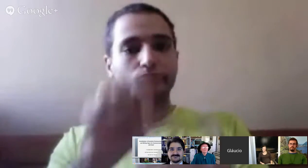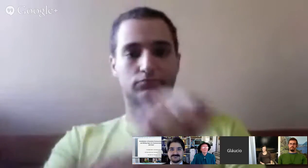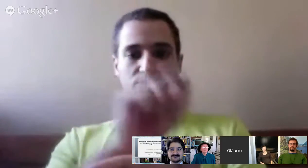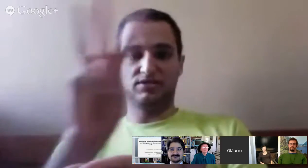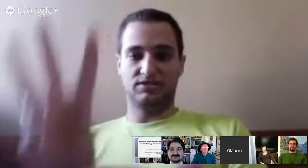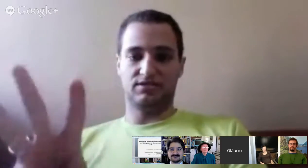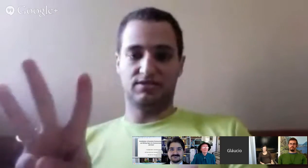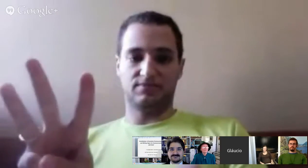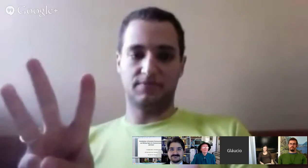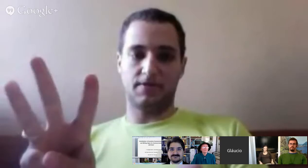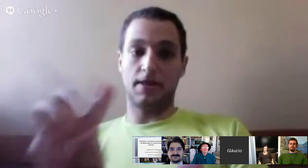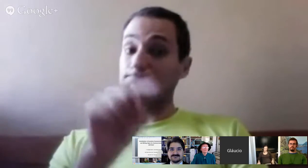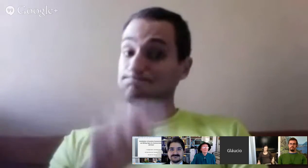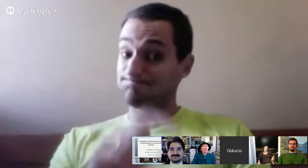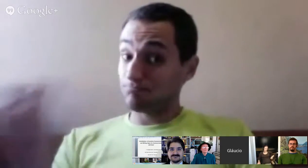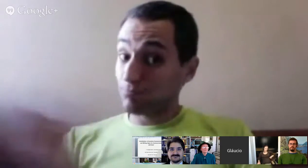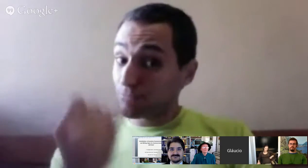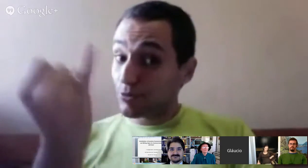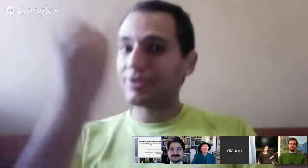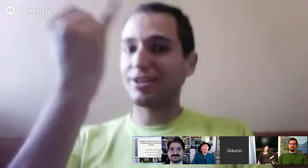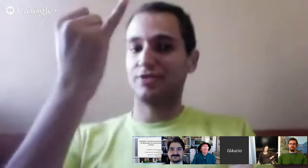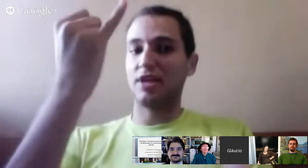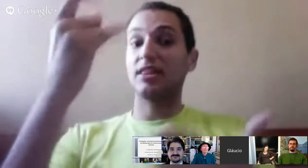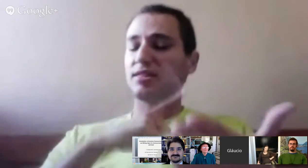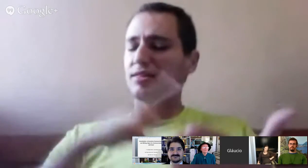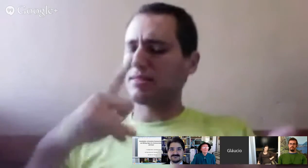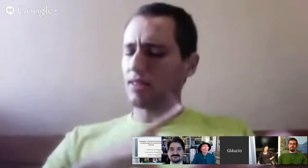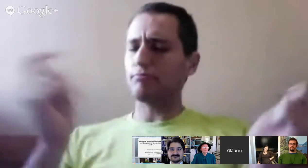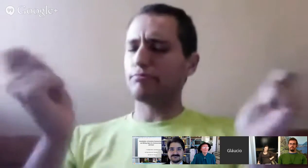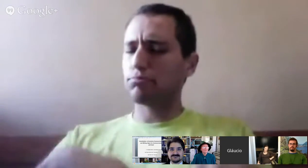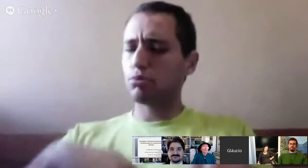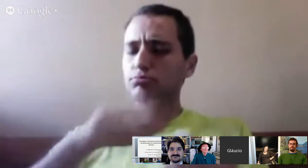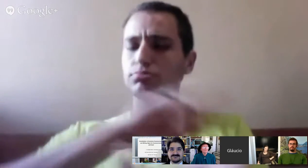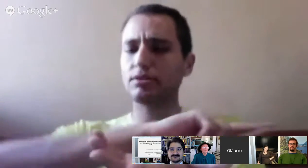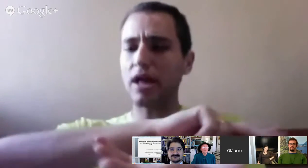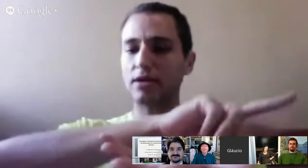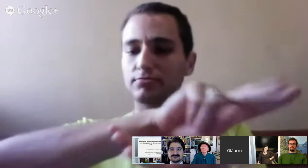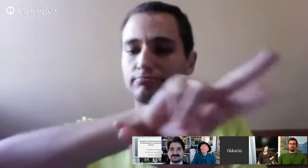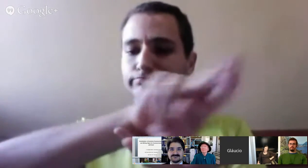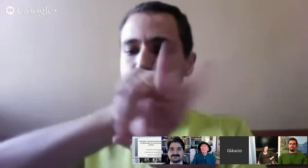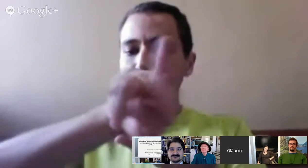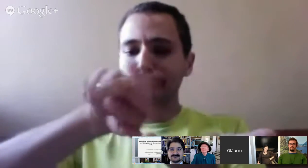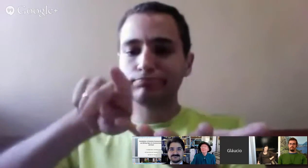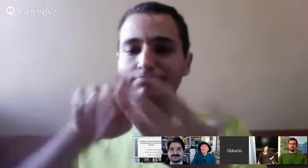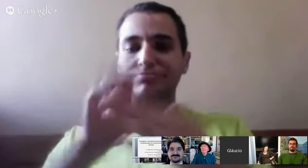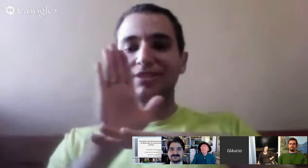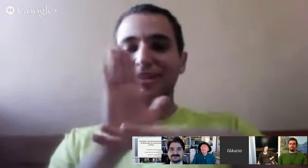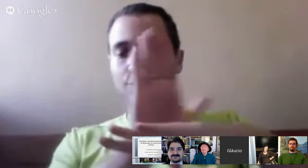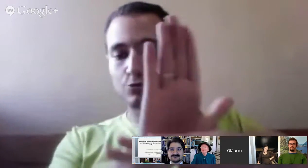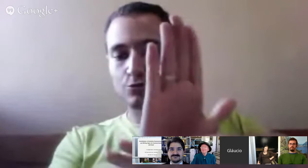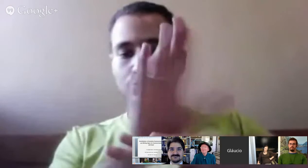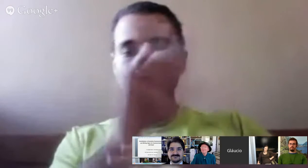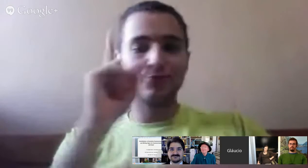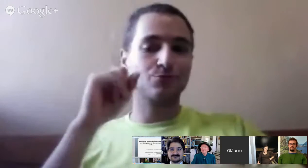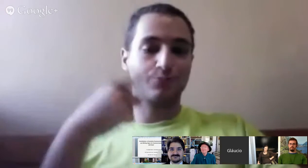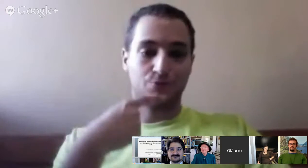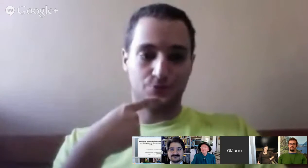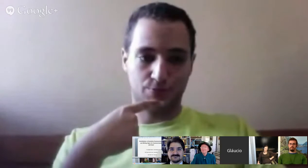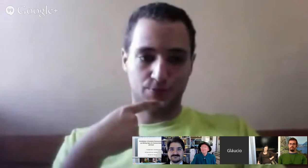É importante que no ensino da língua de sinais se mostre, se demonstre a esses profissionais a